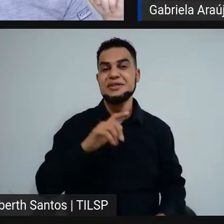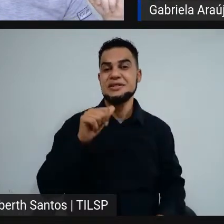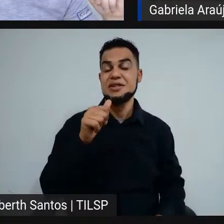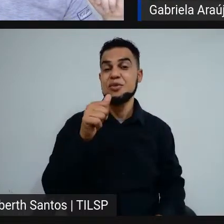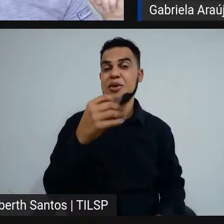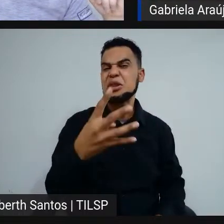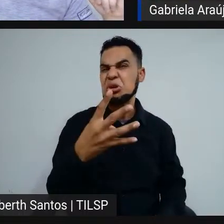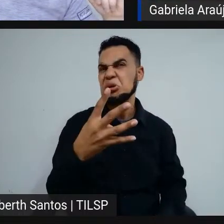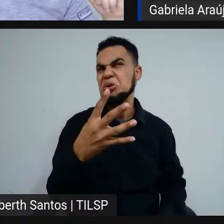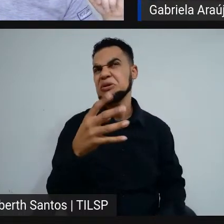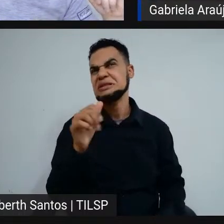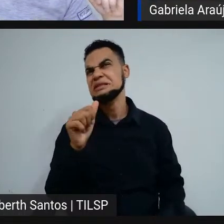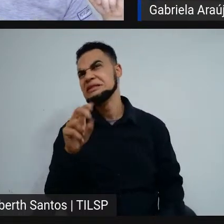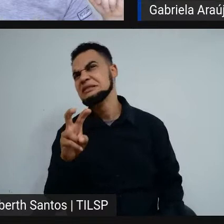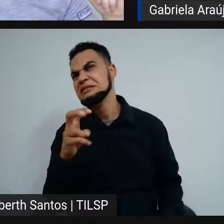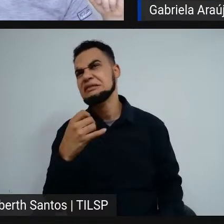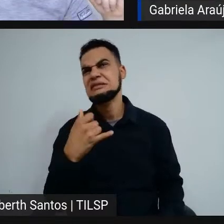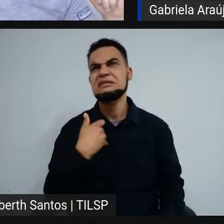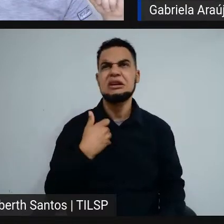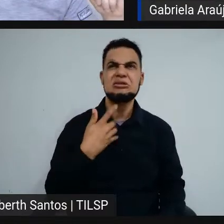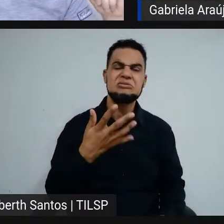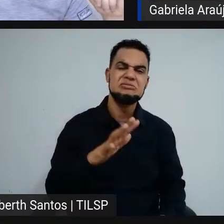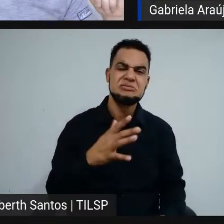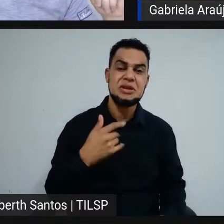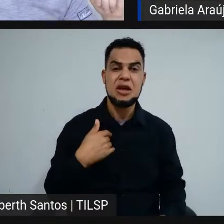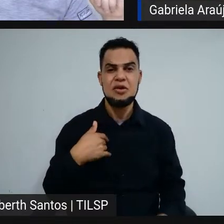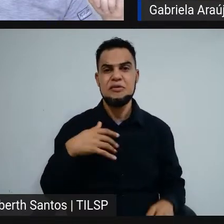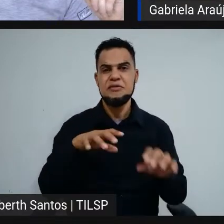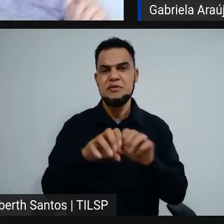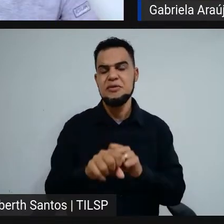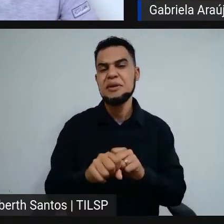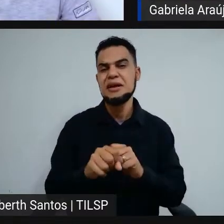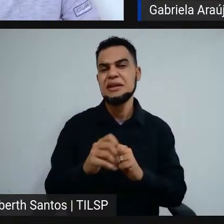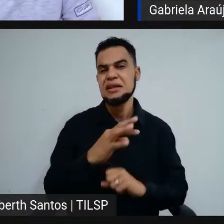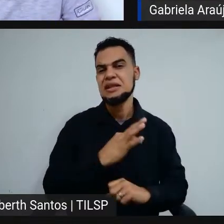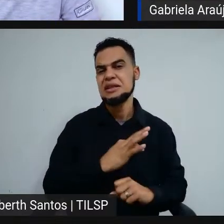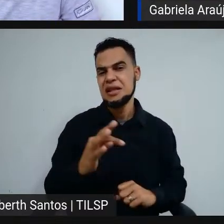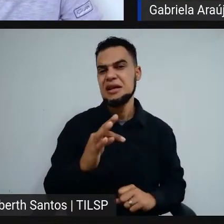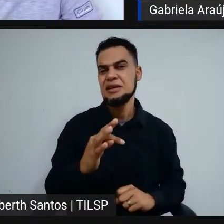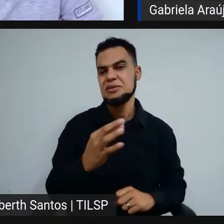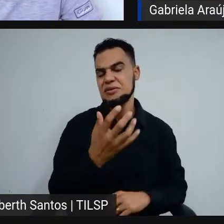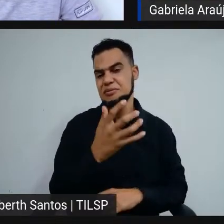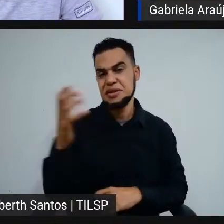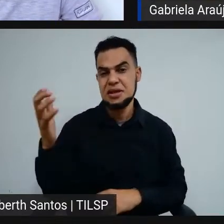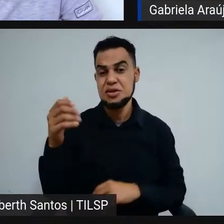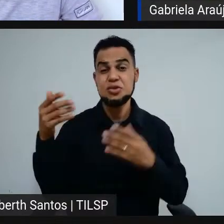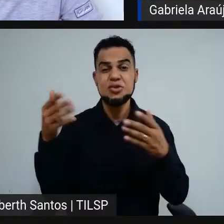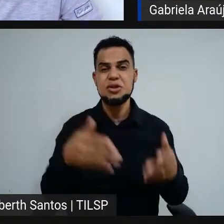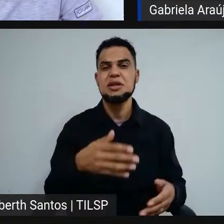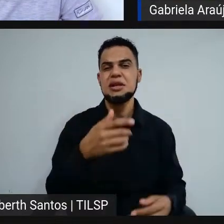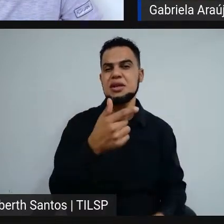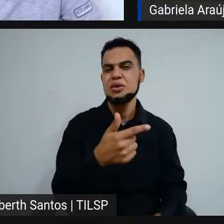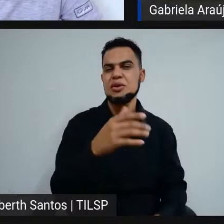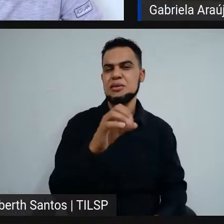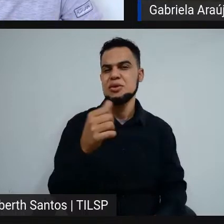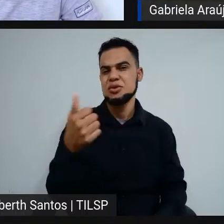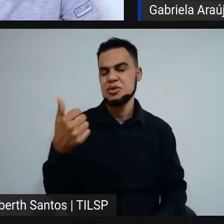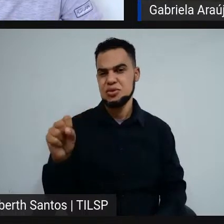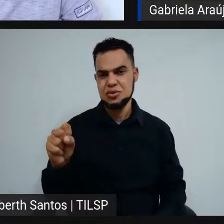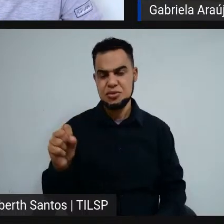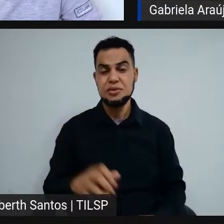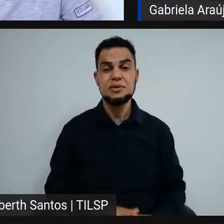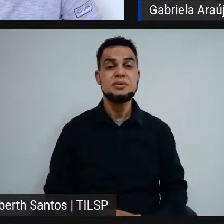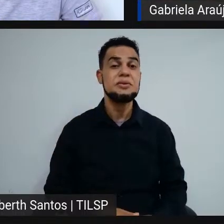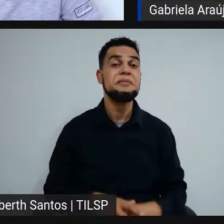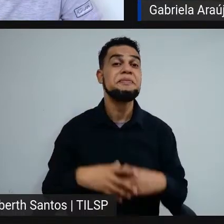15 anos. Eu sou formada técnica em meio ambiente. Eu cheguei em 2018. E